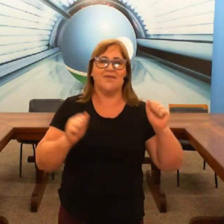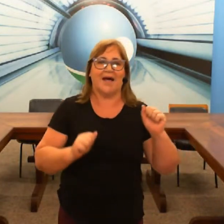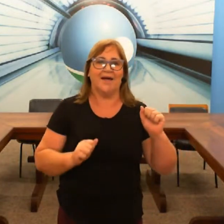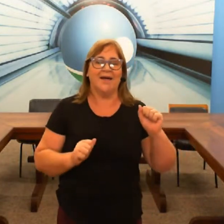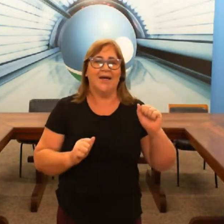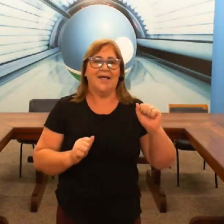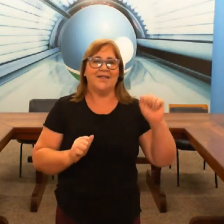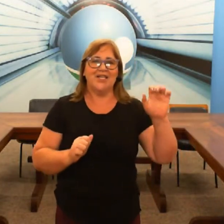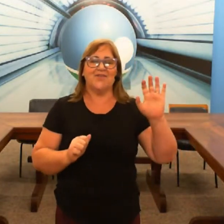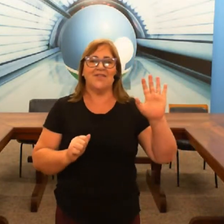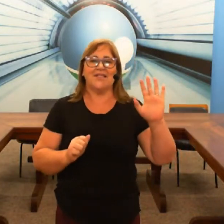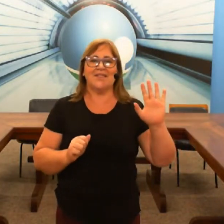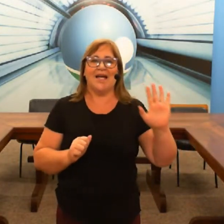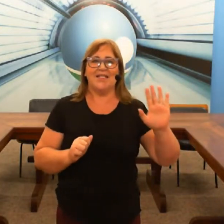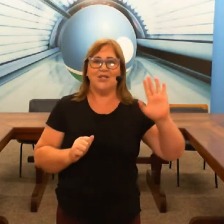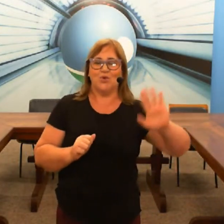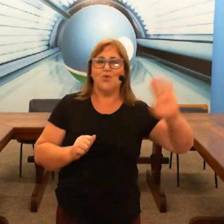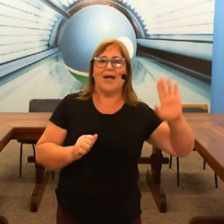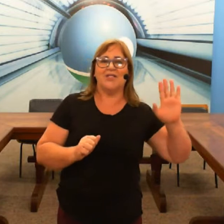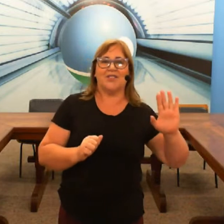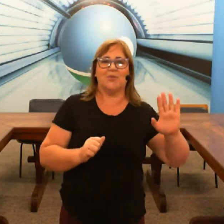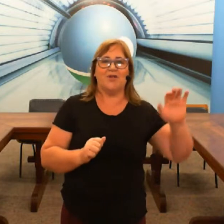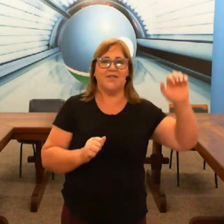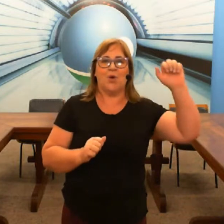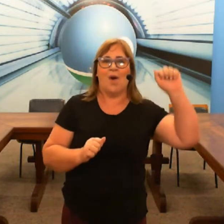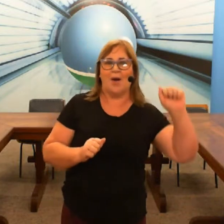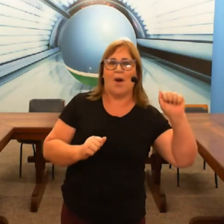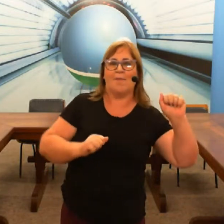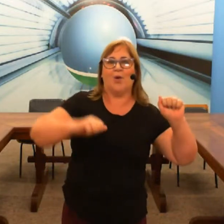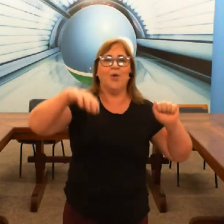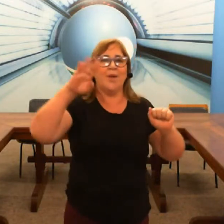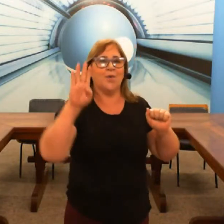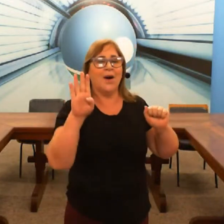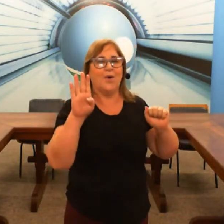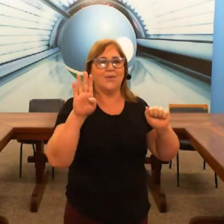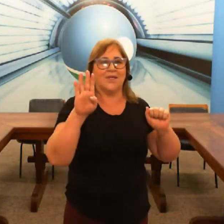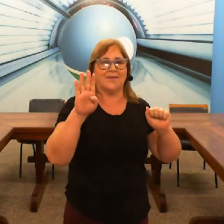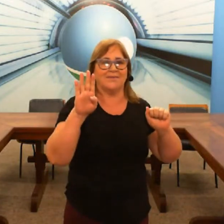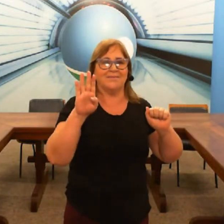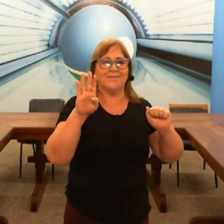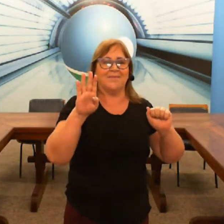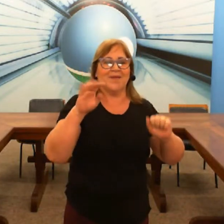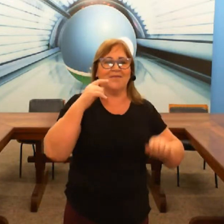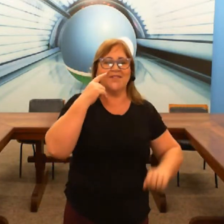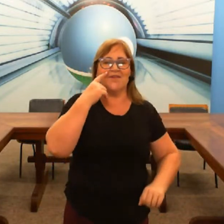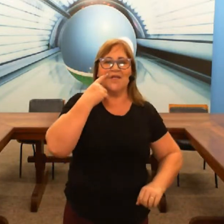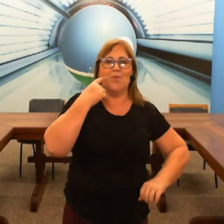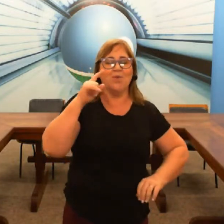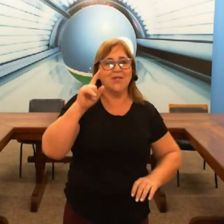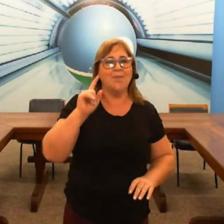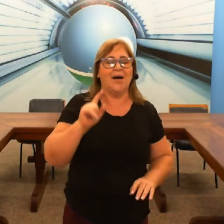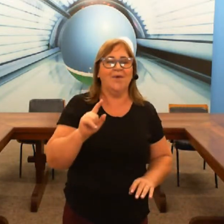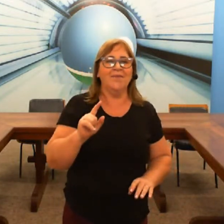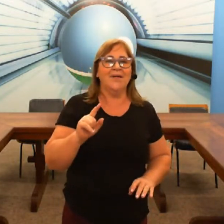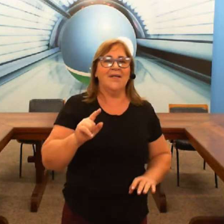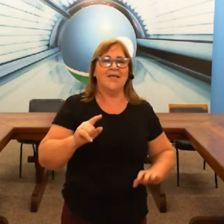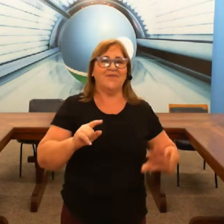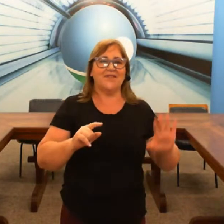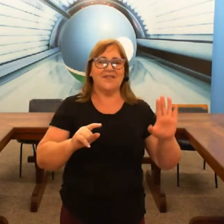usar deixe que você sinalize tudo de um lado só você não pode fazer o A com a mão e o B com a outra você vai usar uma única mão e você vai